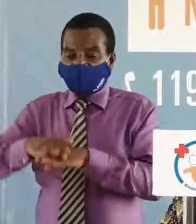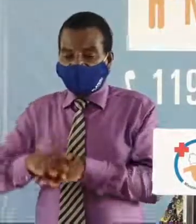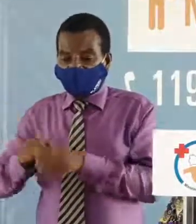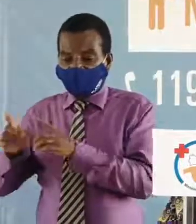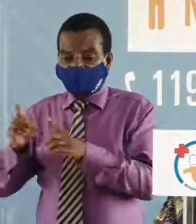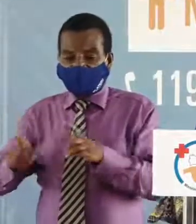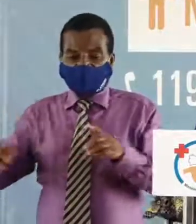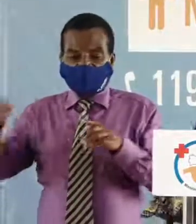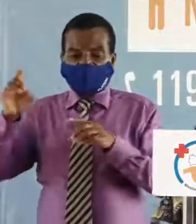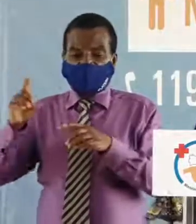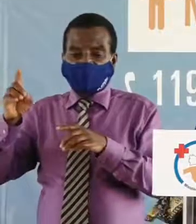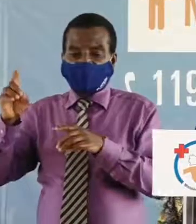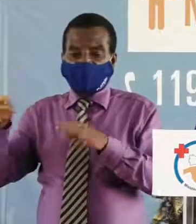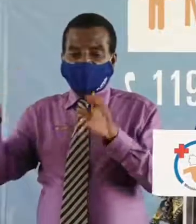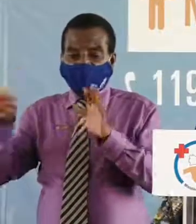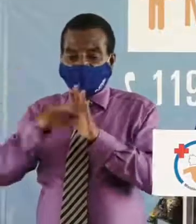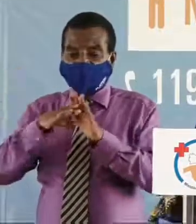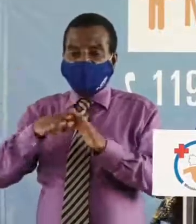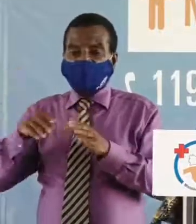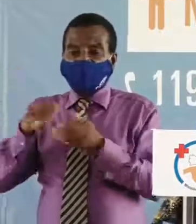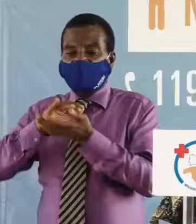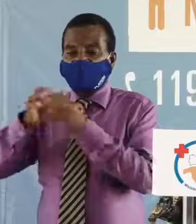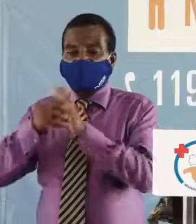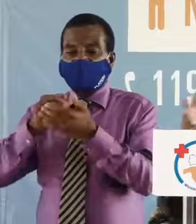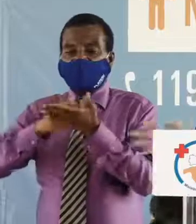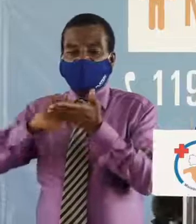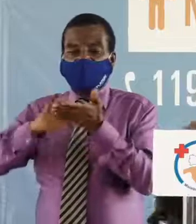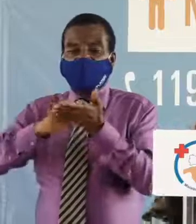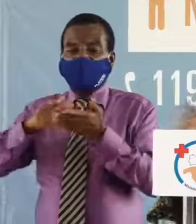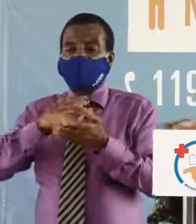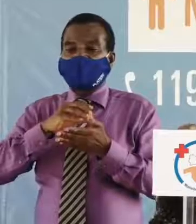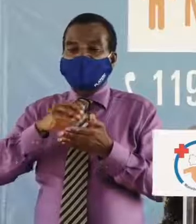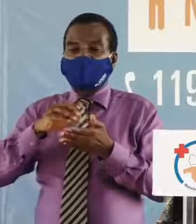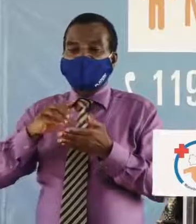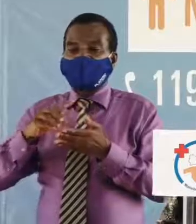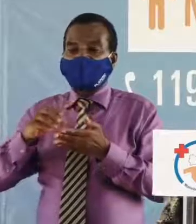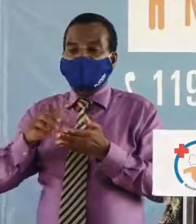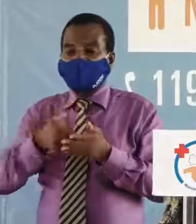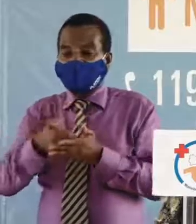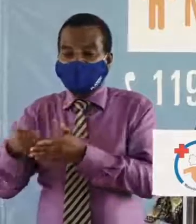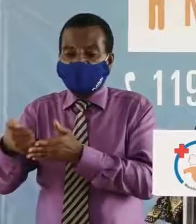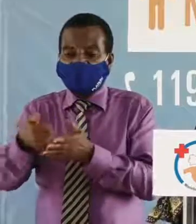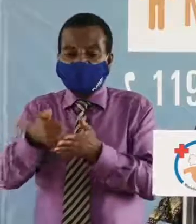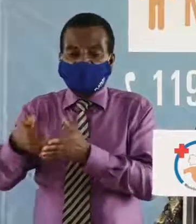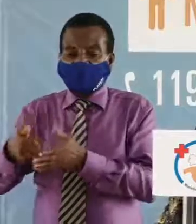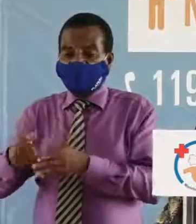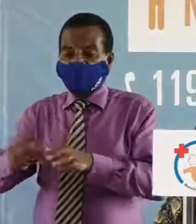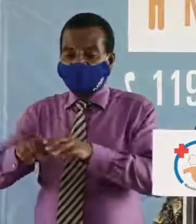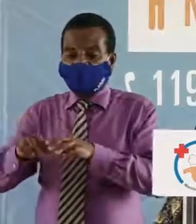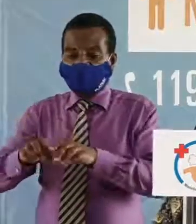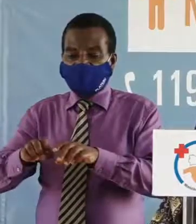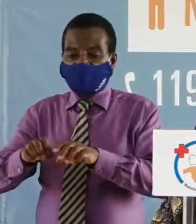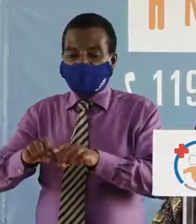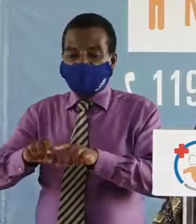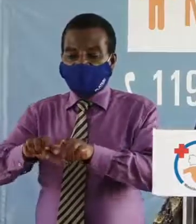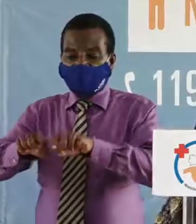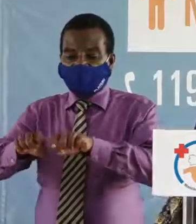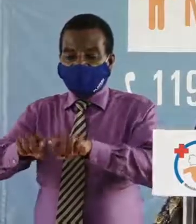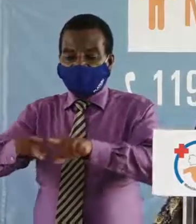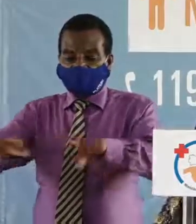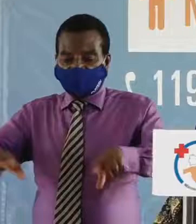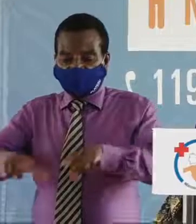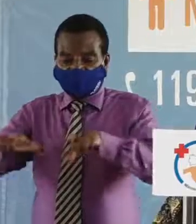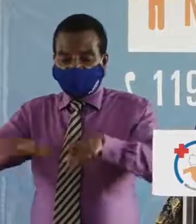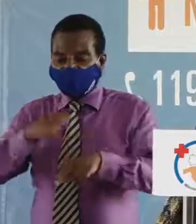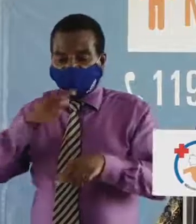peut l'éviter en nous lavons les mains en désinfectant les endroits où nous ne sommes pas sûrs que des gens ne pas passés avant